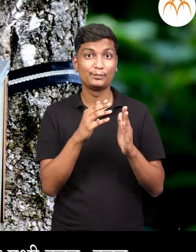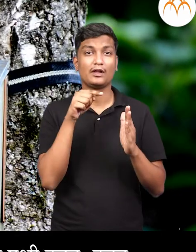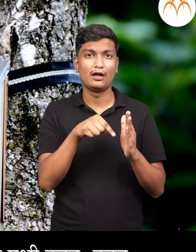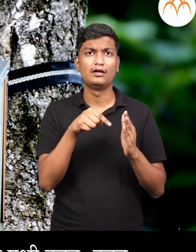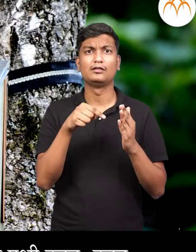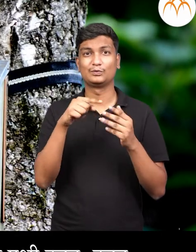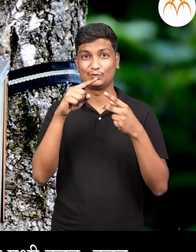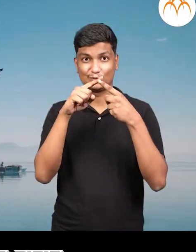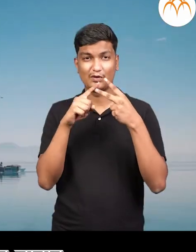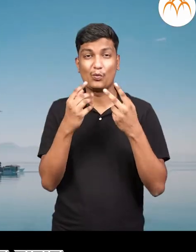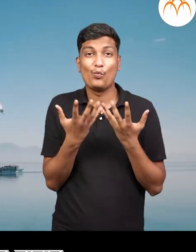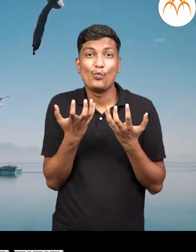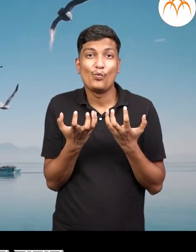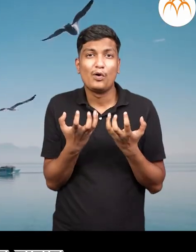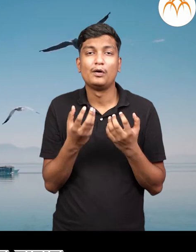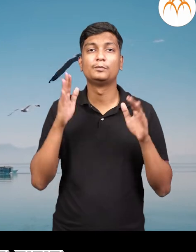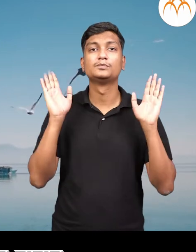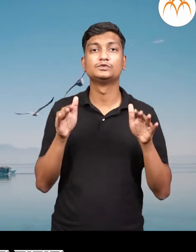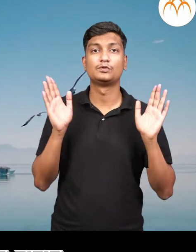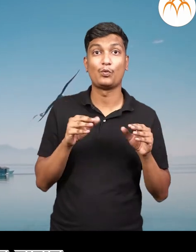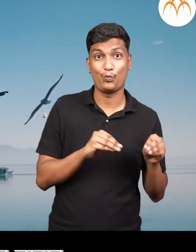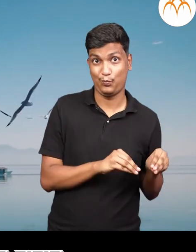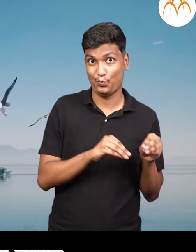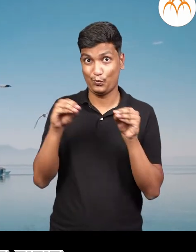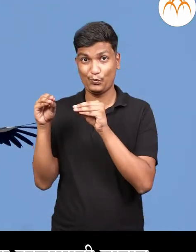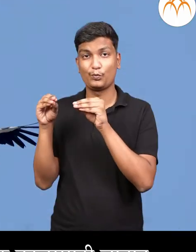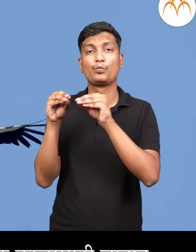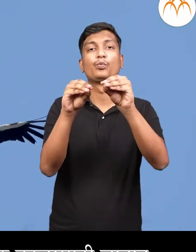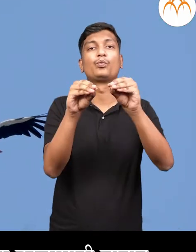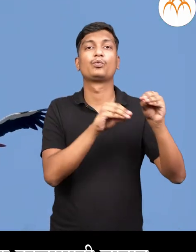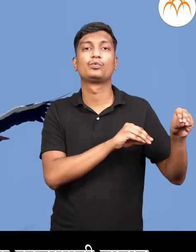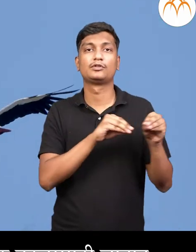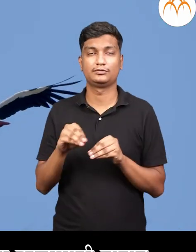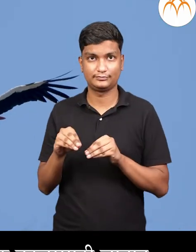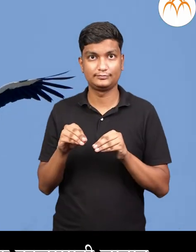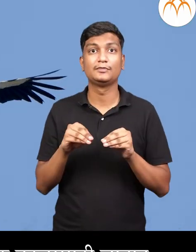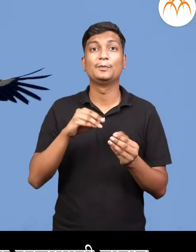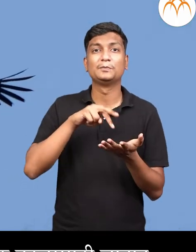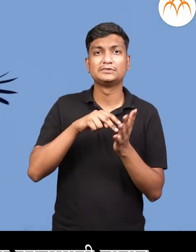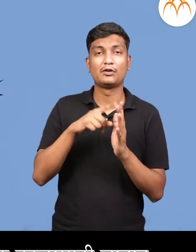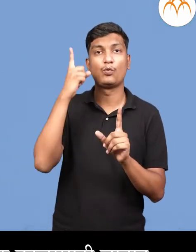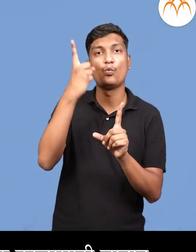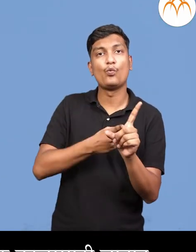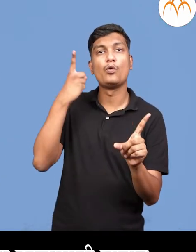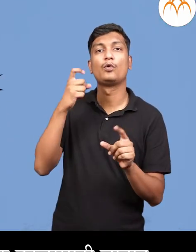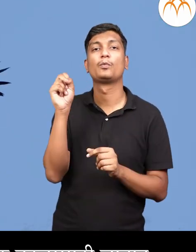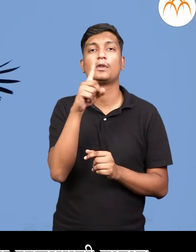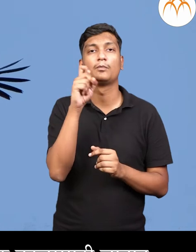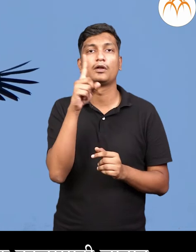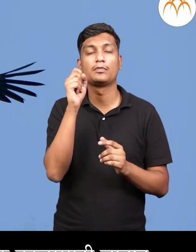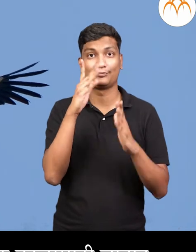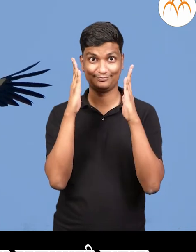अनेक पक्षी उड़त उड़त एका देशा तून दुसरे देशा जातात। ते दर वर्षी ठराविक वेली आणी ठराविक काडा